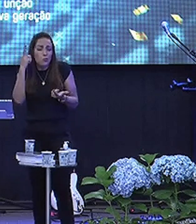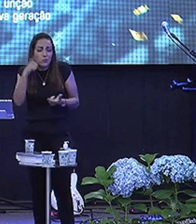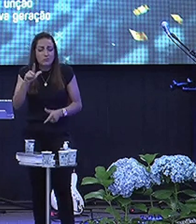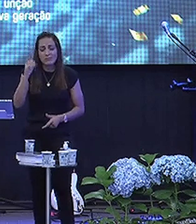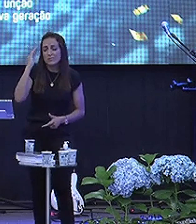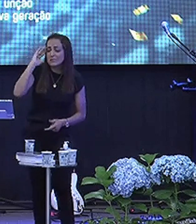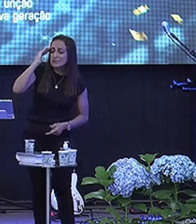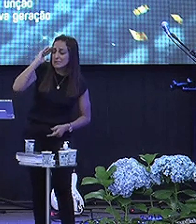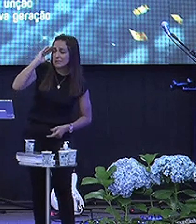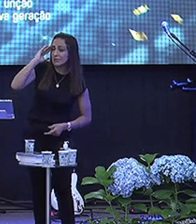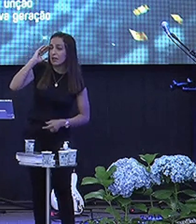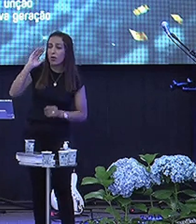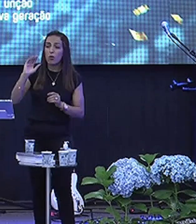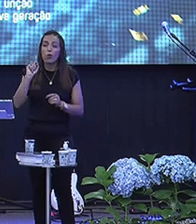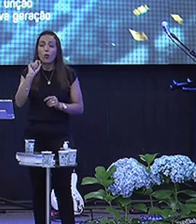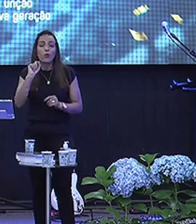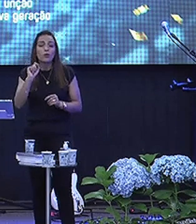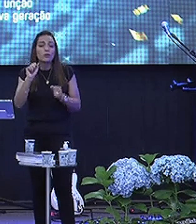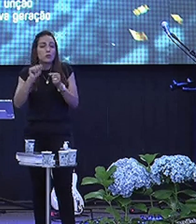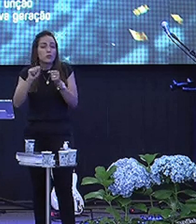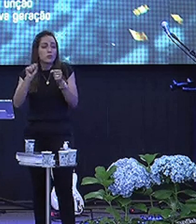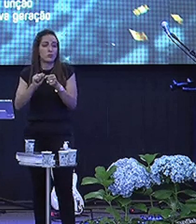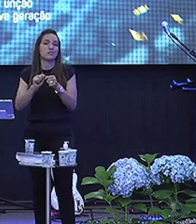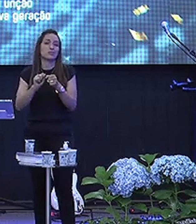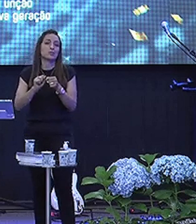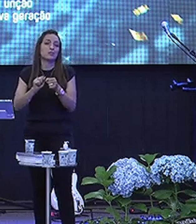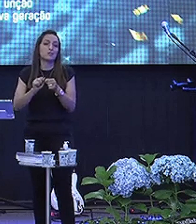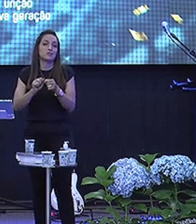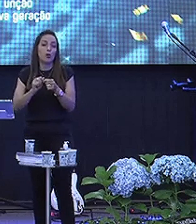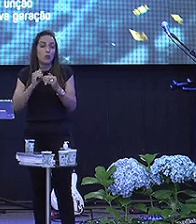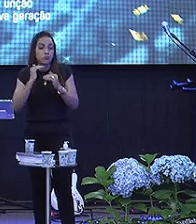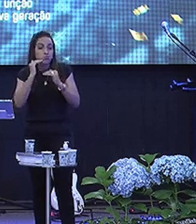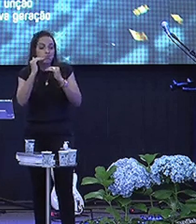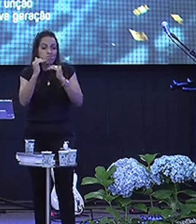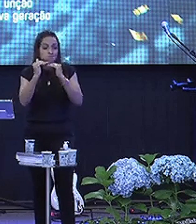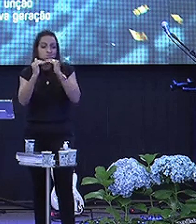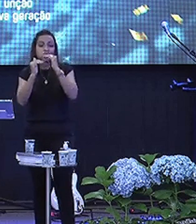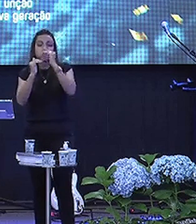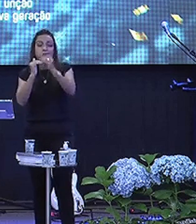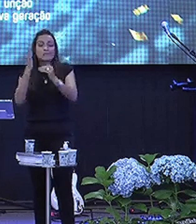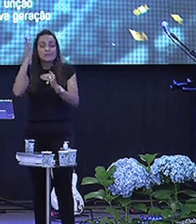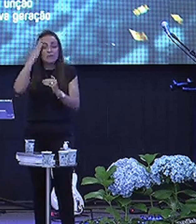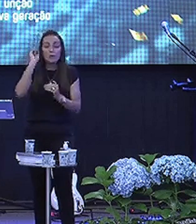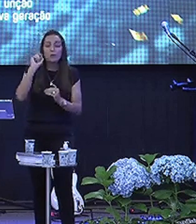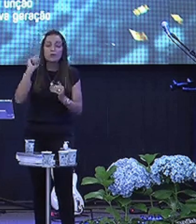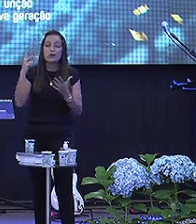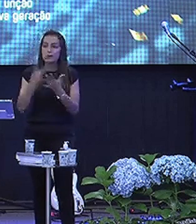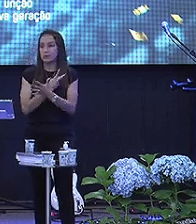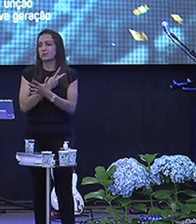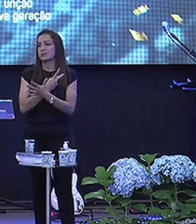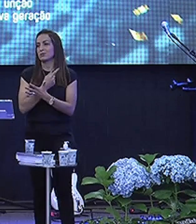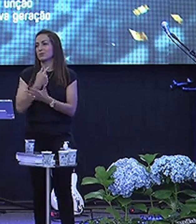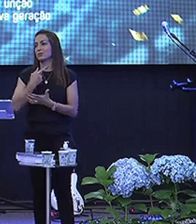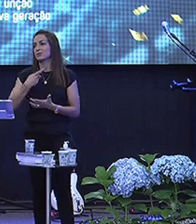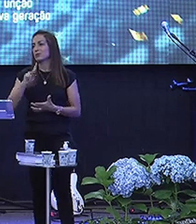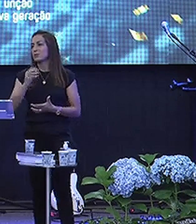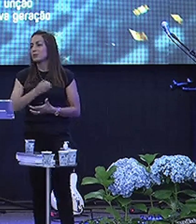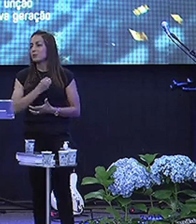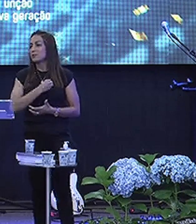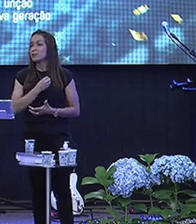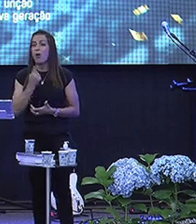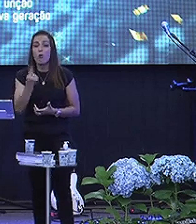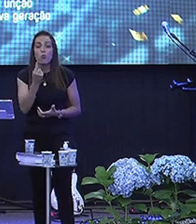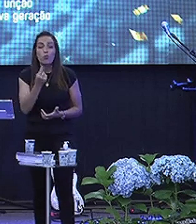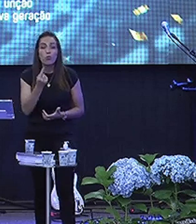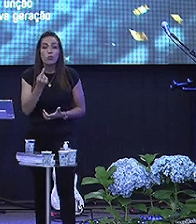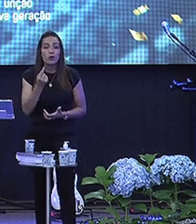Entender Por que? Porque não faz Parte do processo Você saber O que está acontecendo Com você Qual é a única